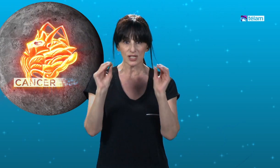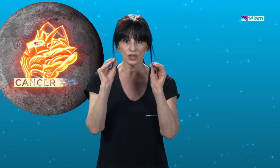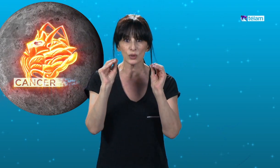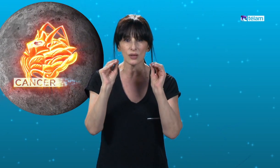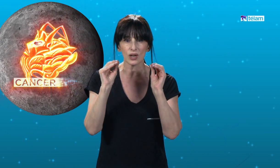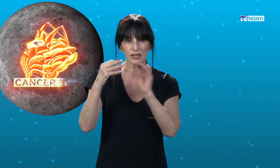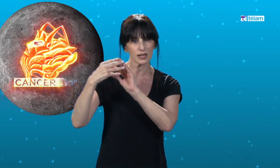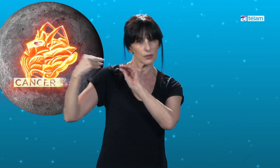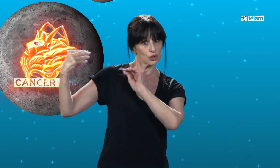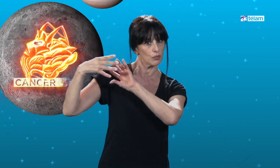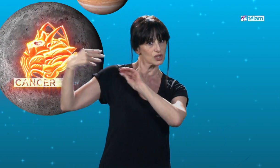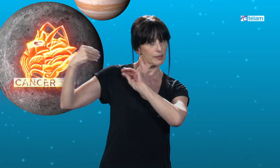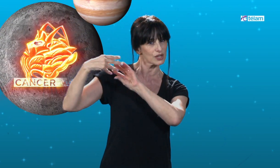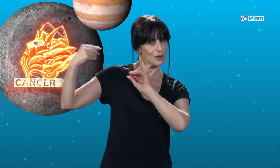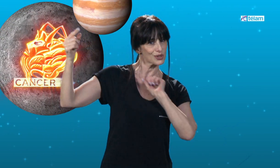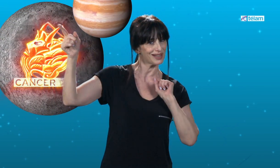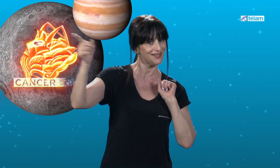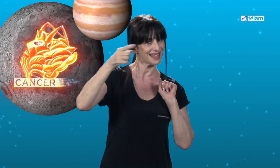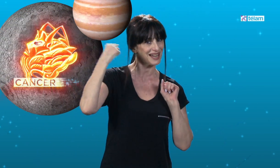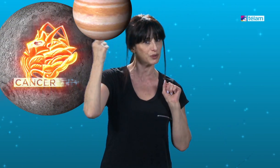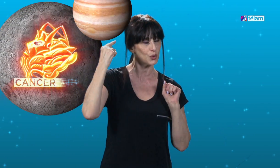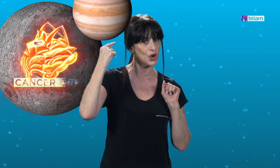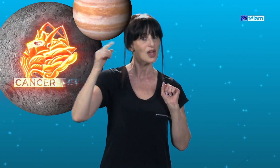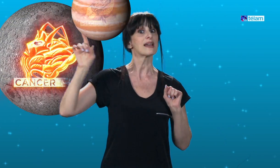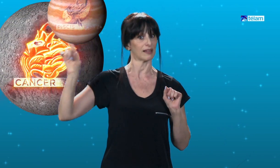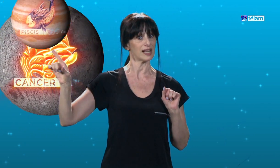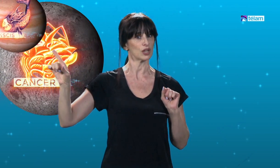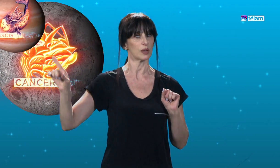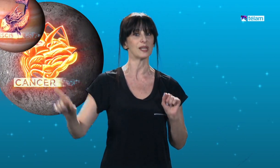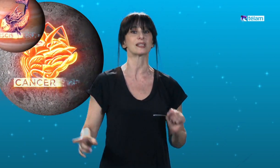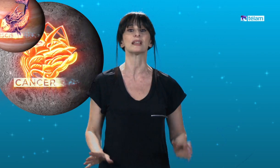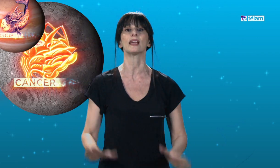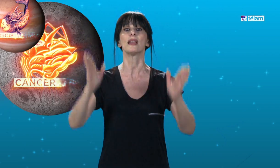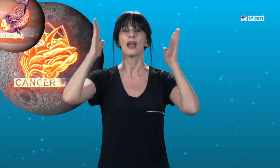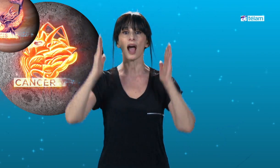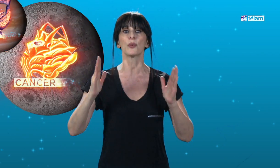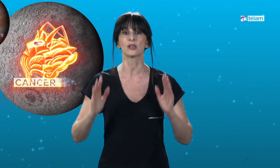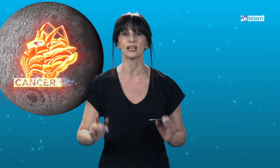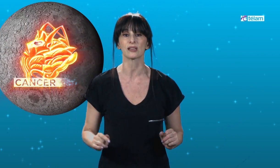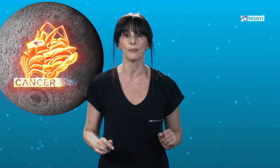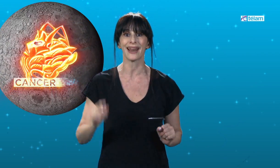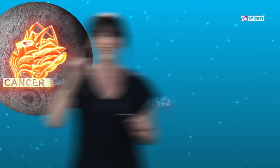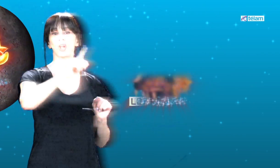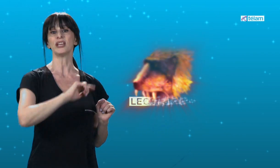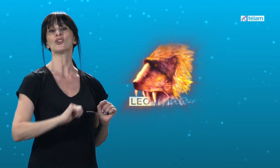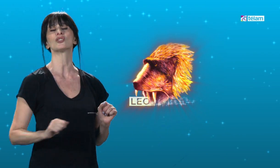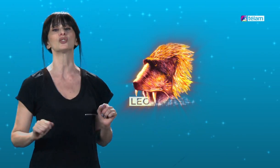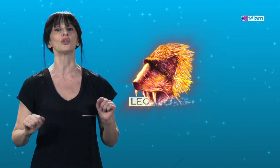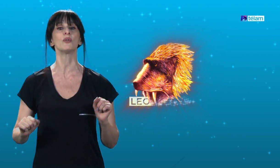intuitivos que están recibiendo mucha emanación positiva desde Neptuno, que está en el signo de Pisces. Así que aprovechar esta semana. Leoninos, todo muy